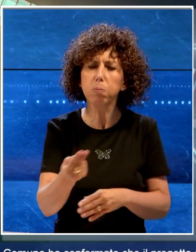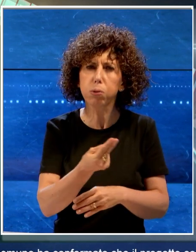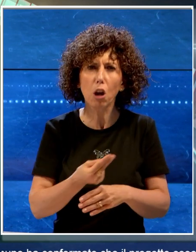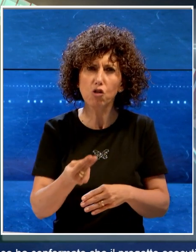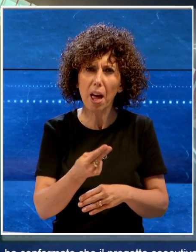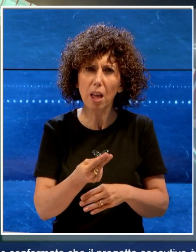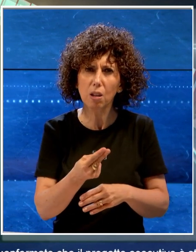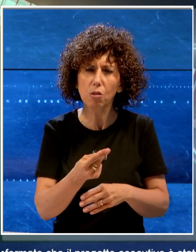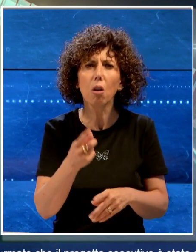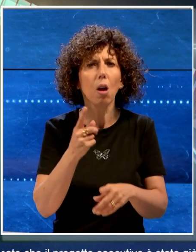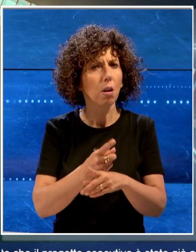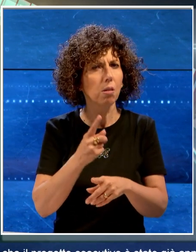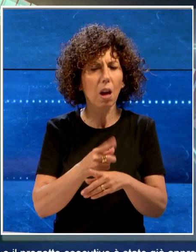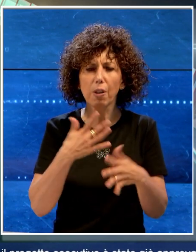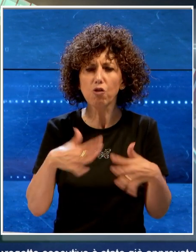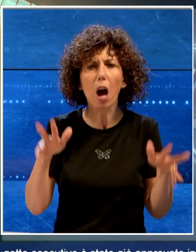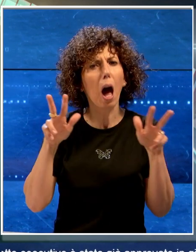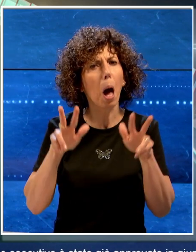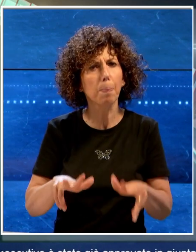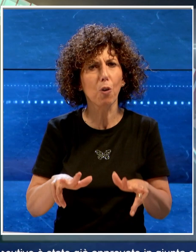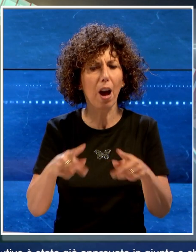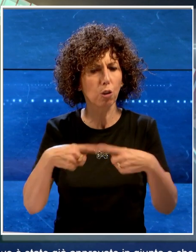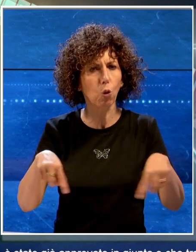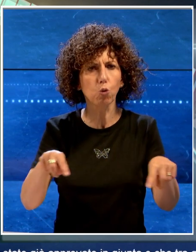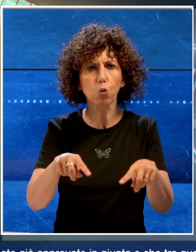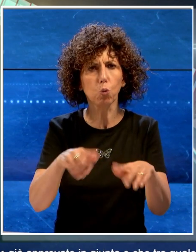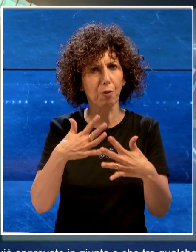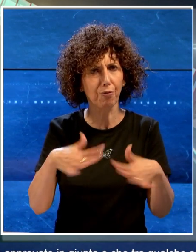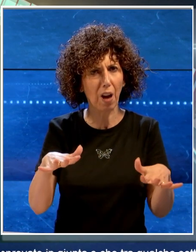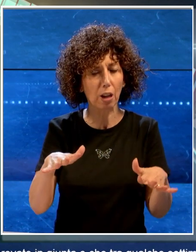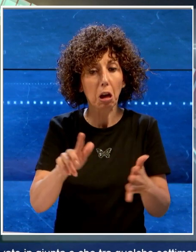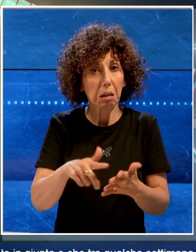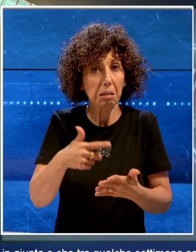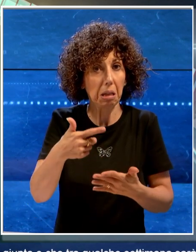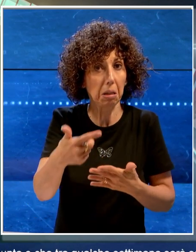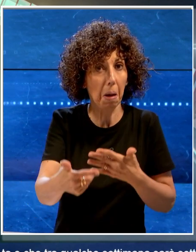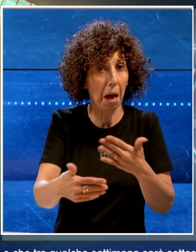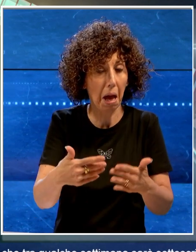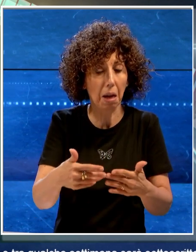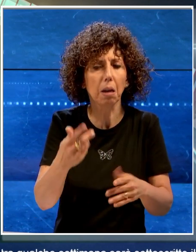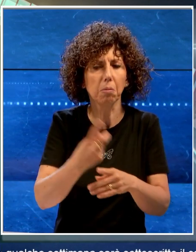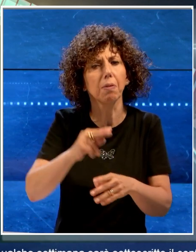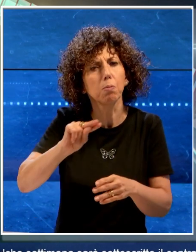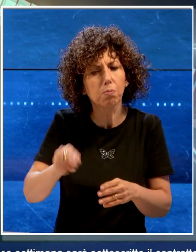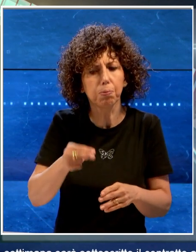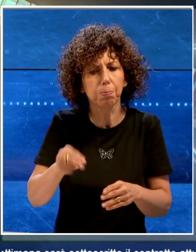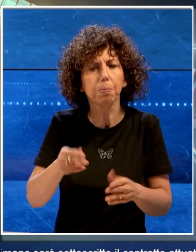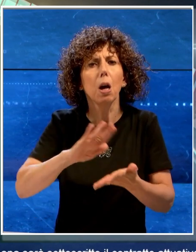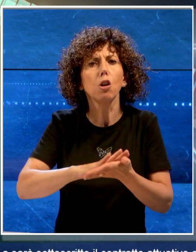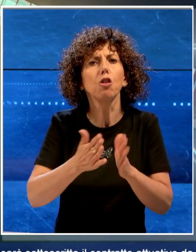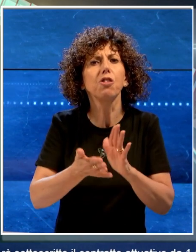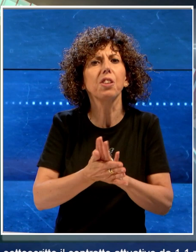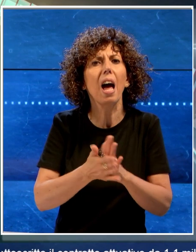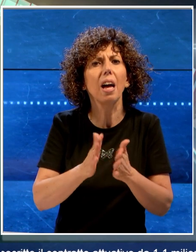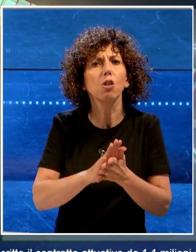esecutivo è stato già approvato in giunta e che tra qualche settimana sarà sottoscritto il contratto